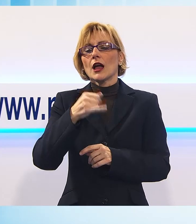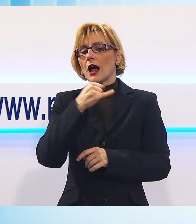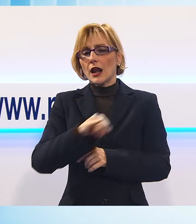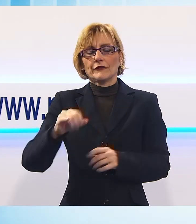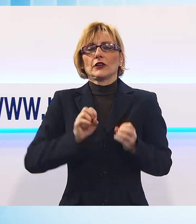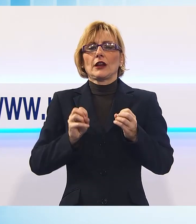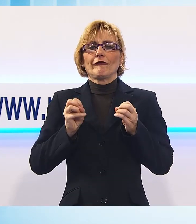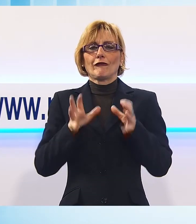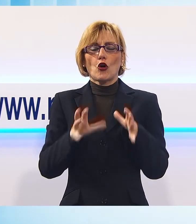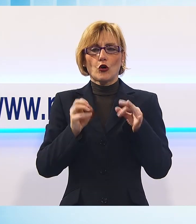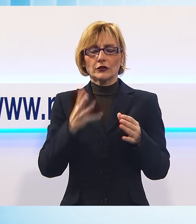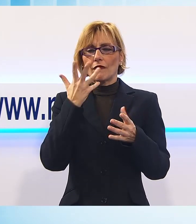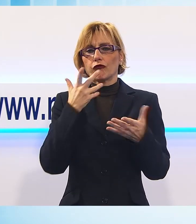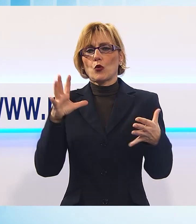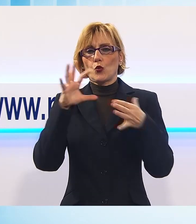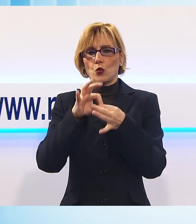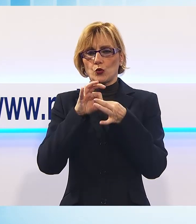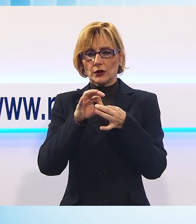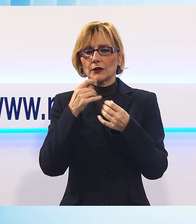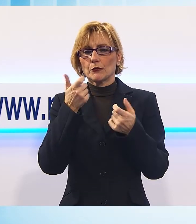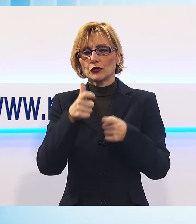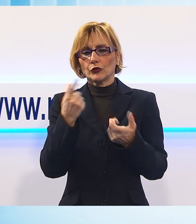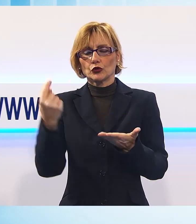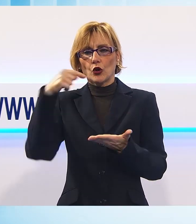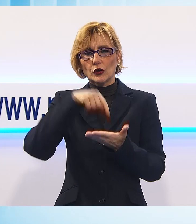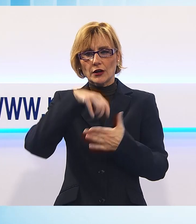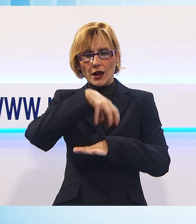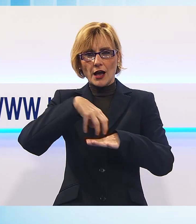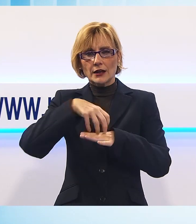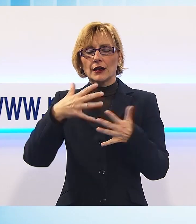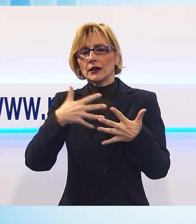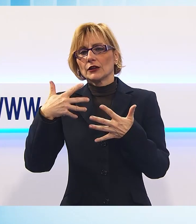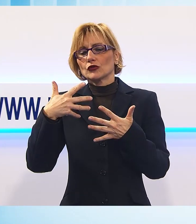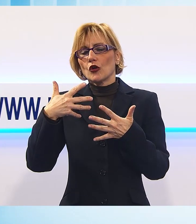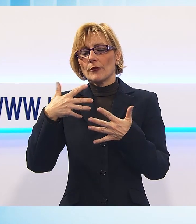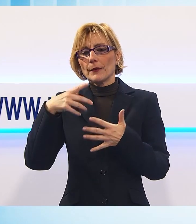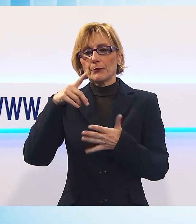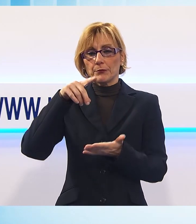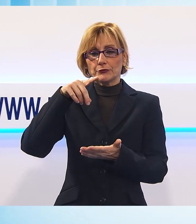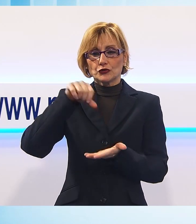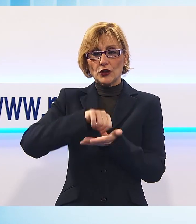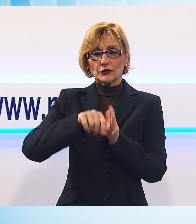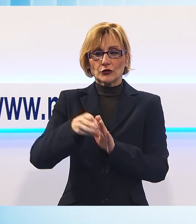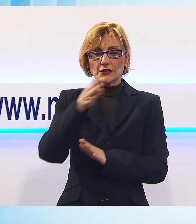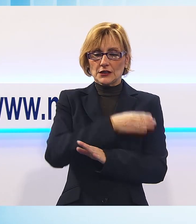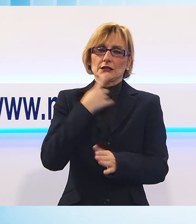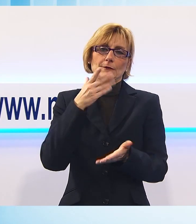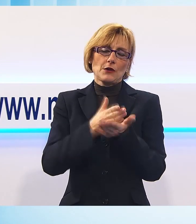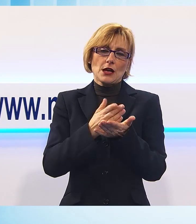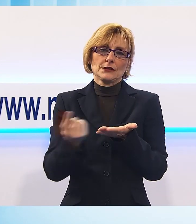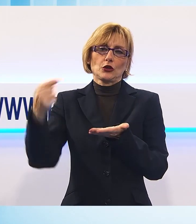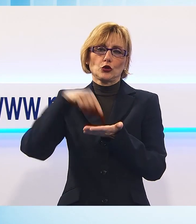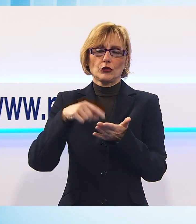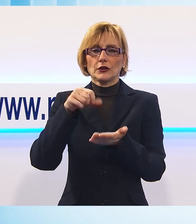volontà di restare uniti, per tornare ad amministrare dopo dieci anni di centrosinistra. L'unità credo che sia la forza e sia quello che ci